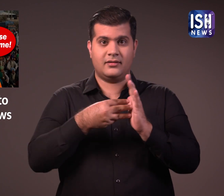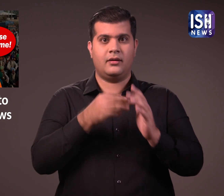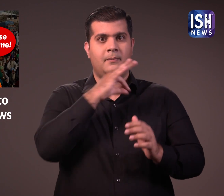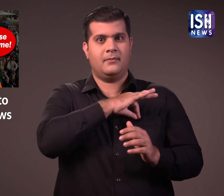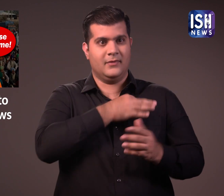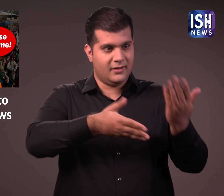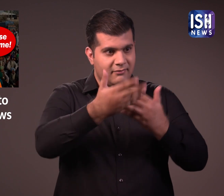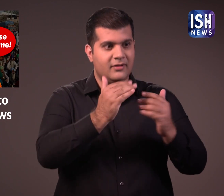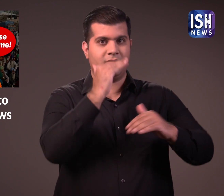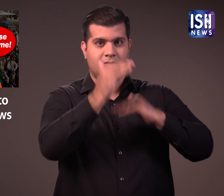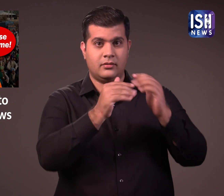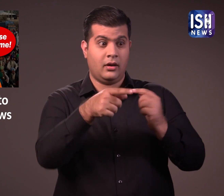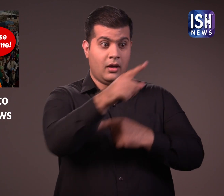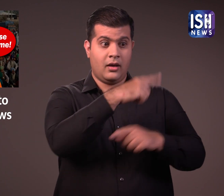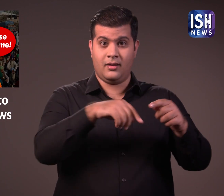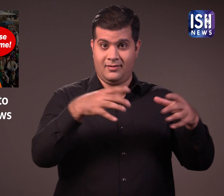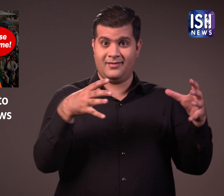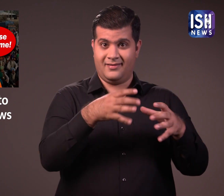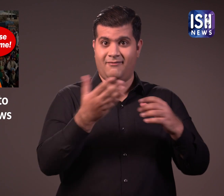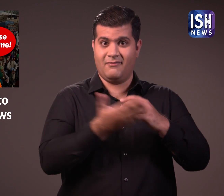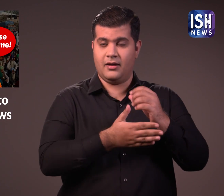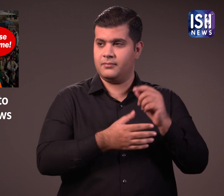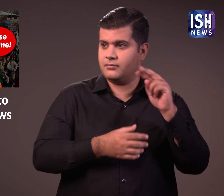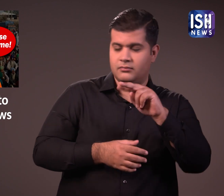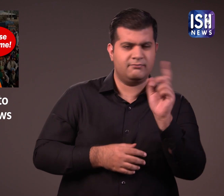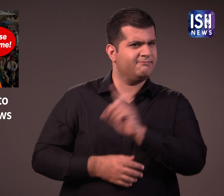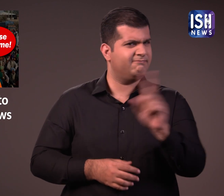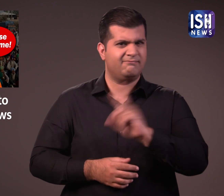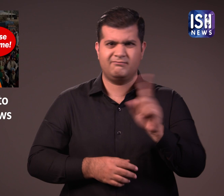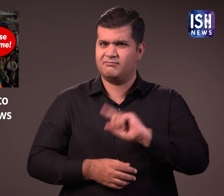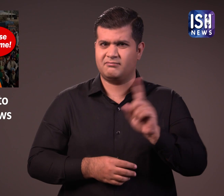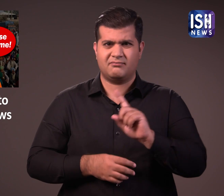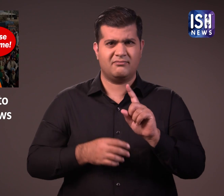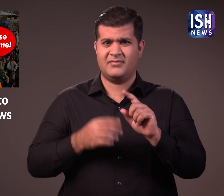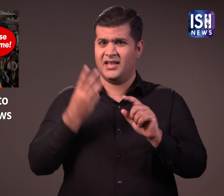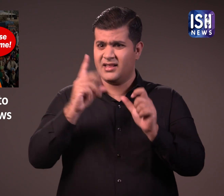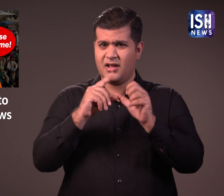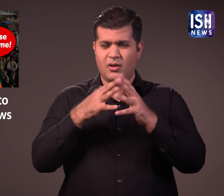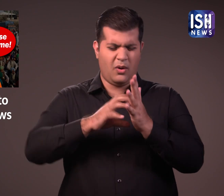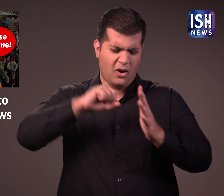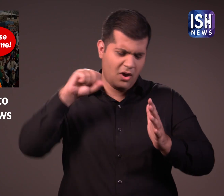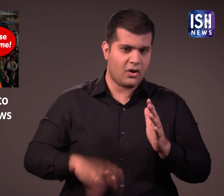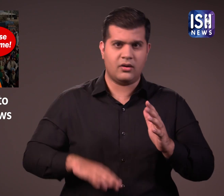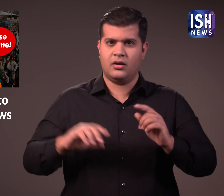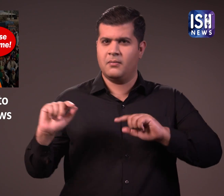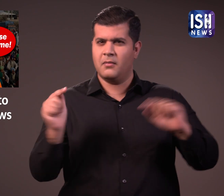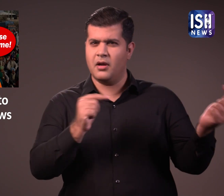कानून किसानों को लाप पहुँचाने के इरादे से थे लेकिन किसान कानूनों को निरस्ट करने की मांग कर रहे थे